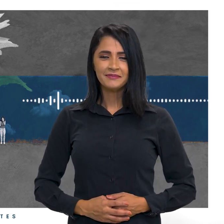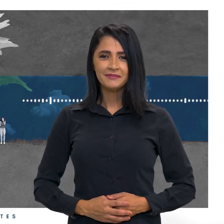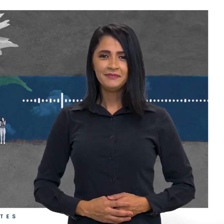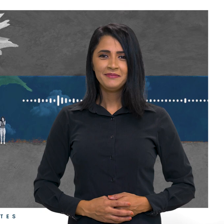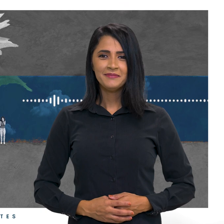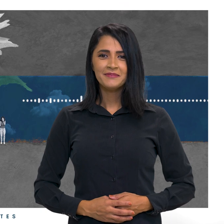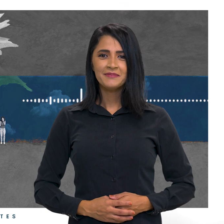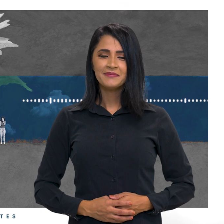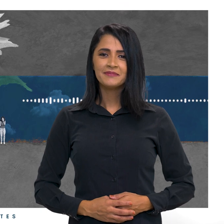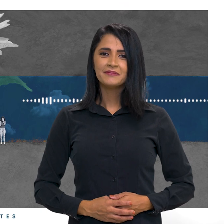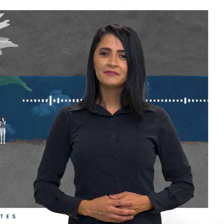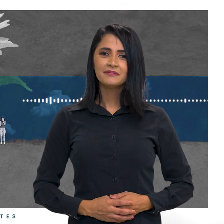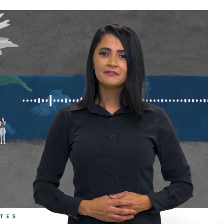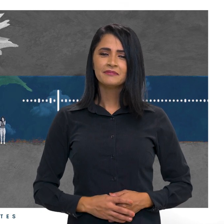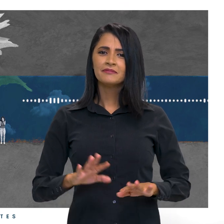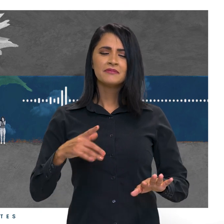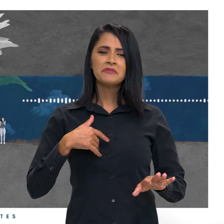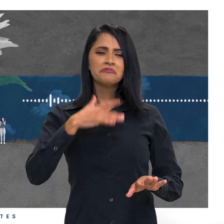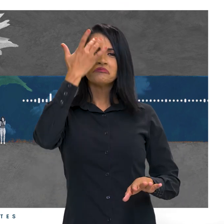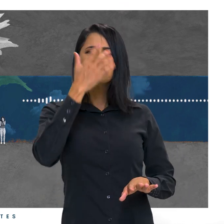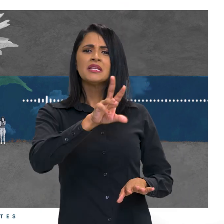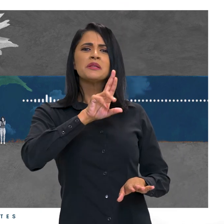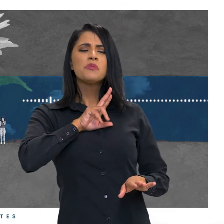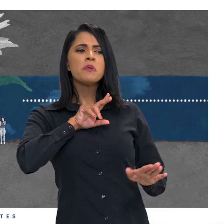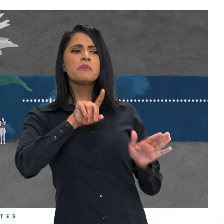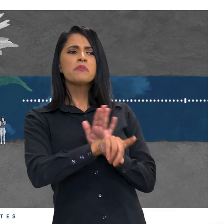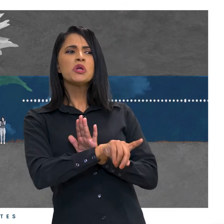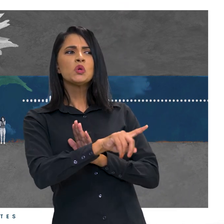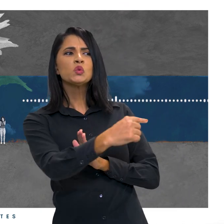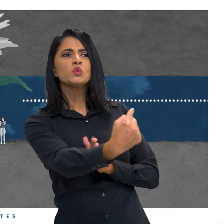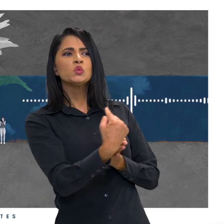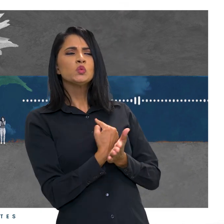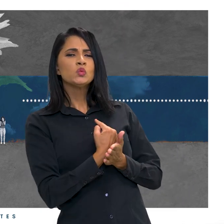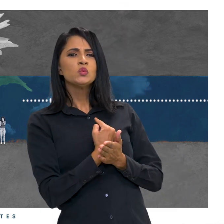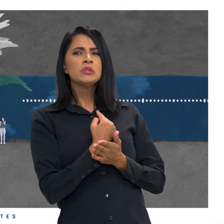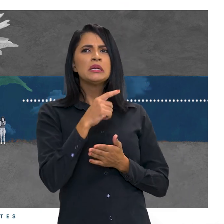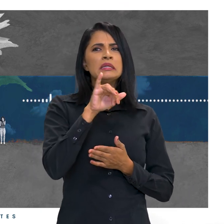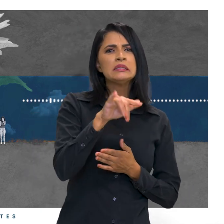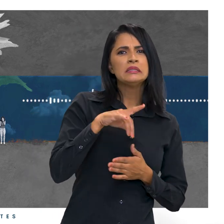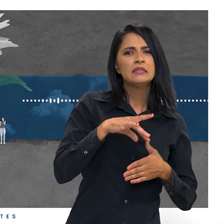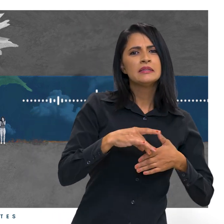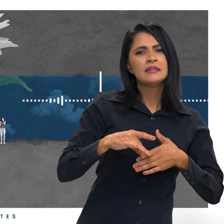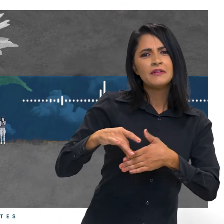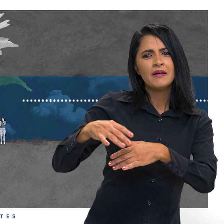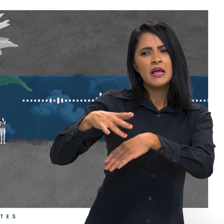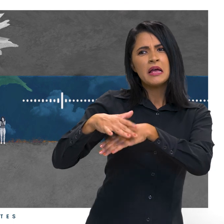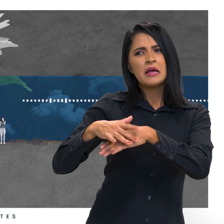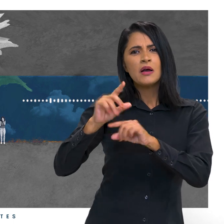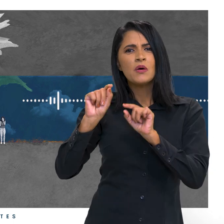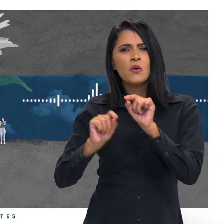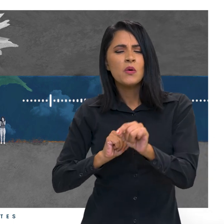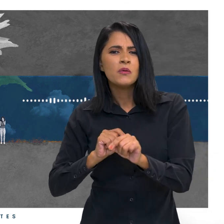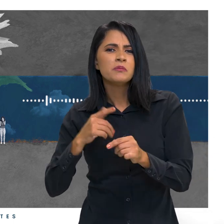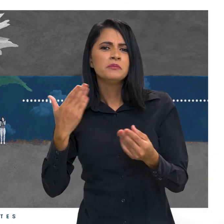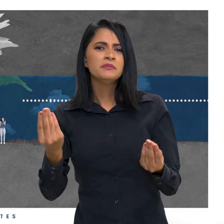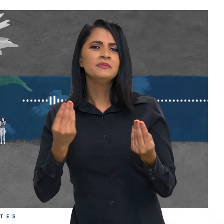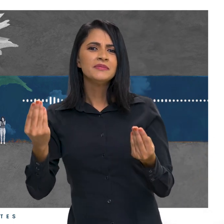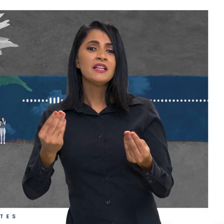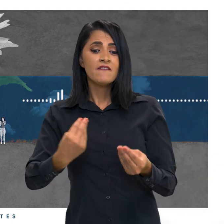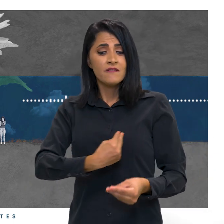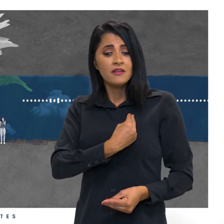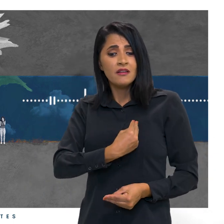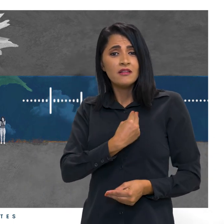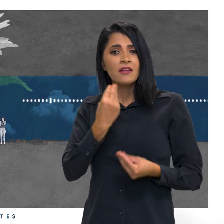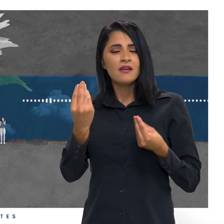Eu não sei bem a resposta da pergunta que fazia, se não vale mais saltar fora da ponte e da vida.